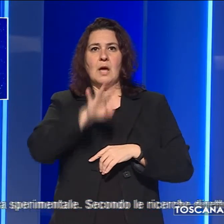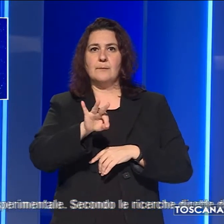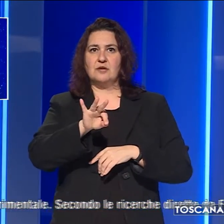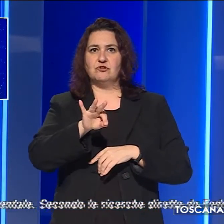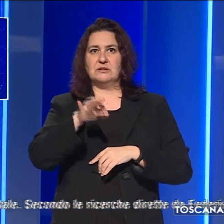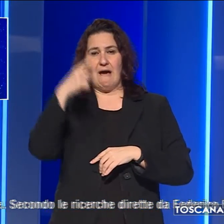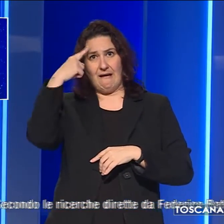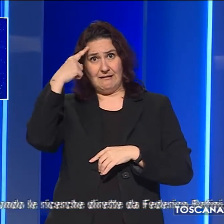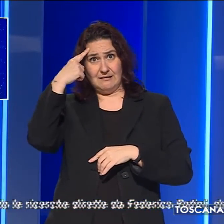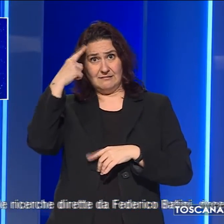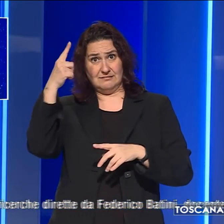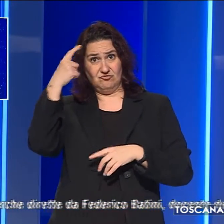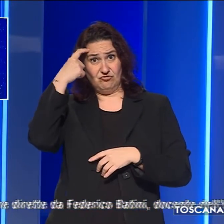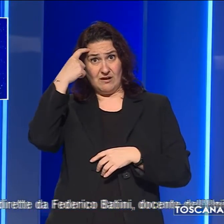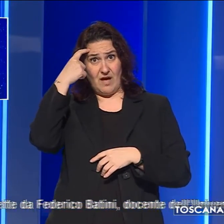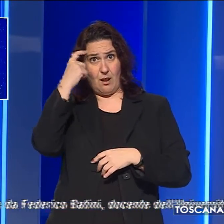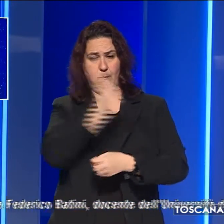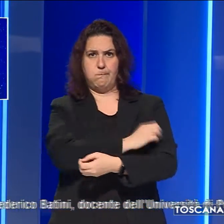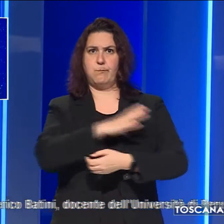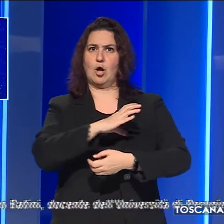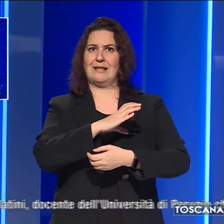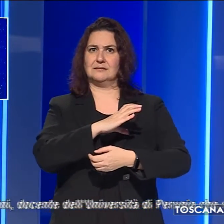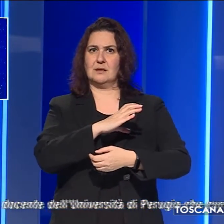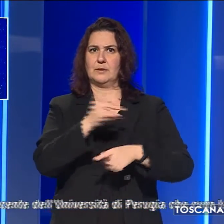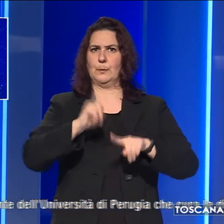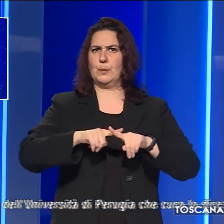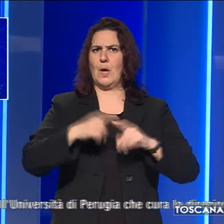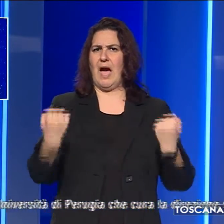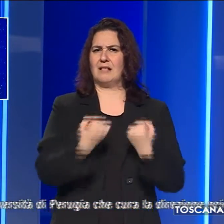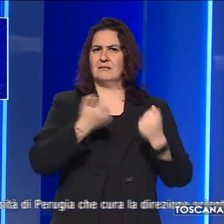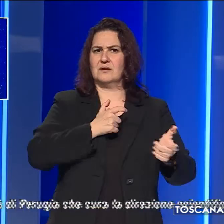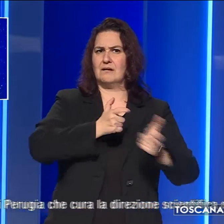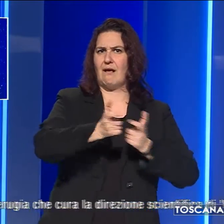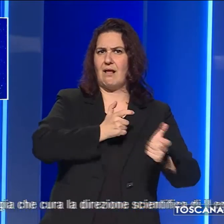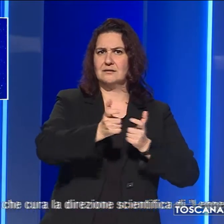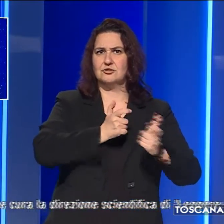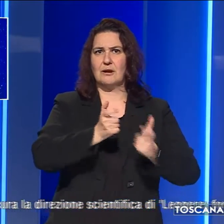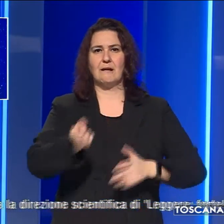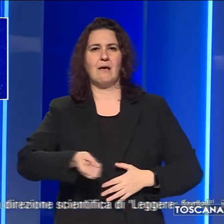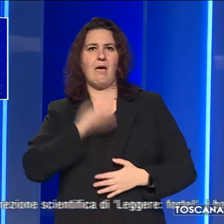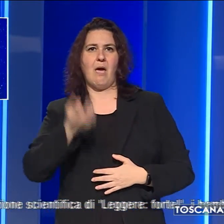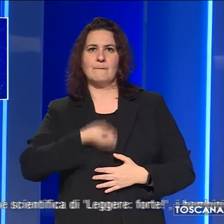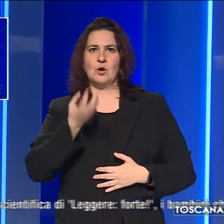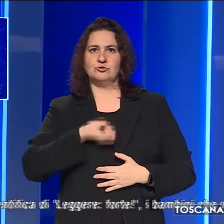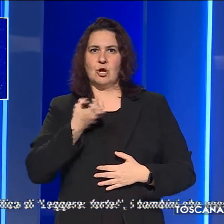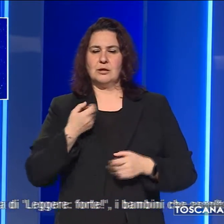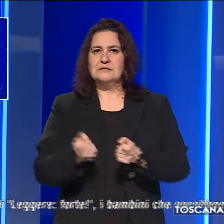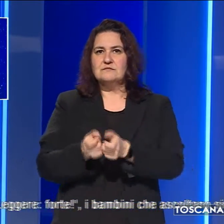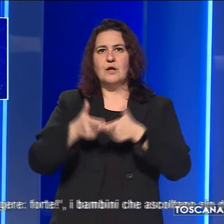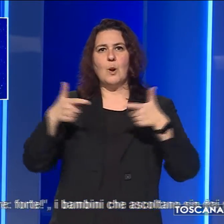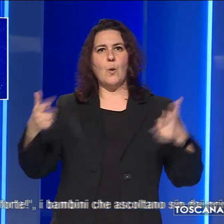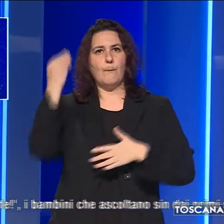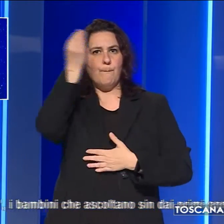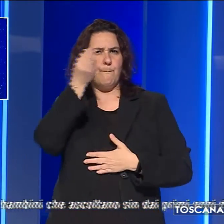intellettiva, delle abilità relazionali, delle emozioni, dello sviluppo del